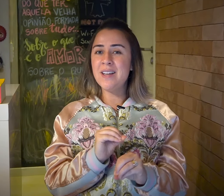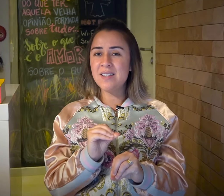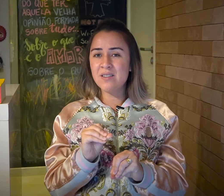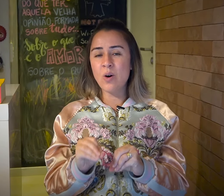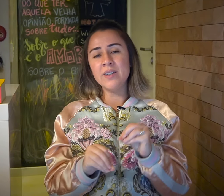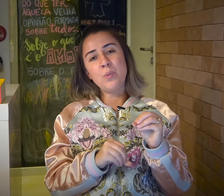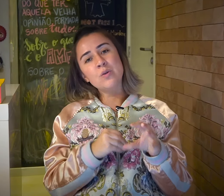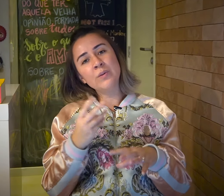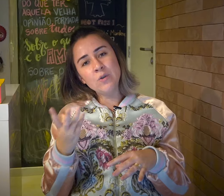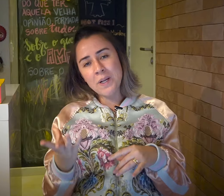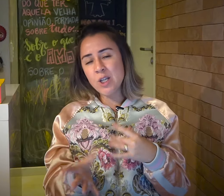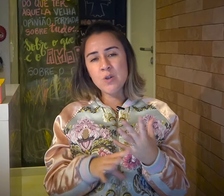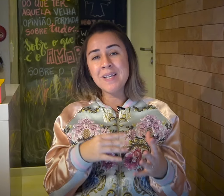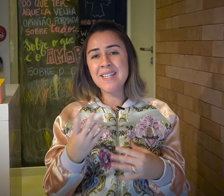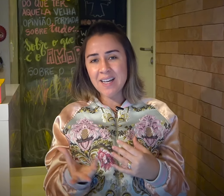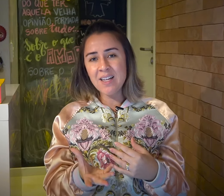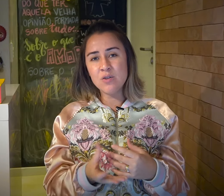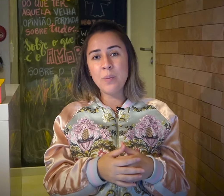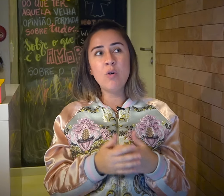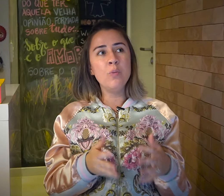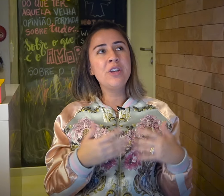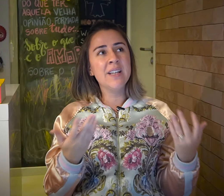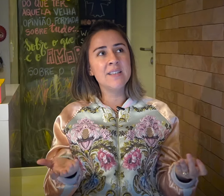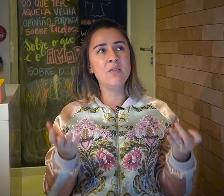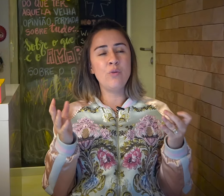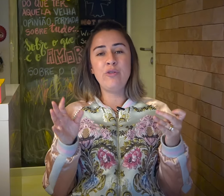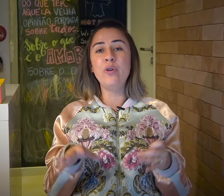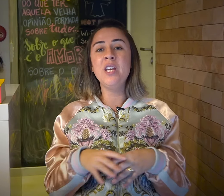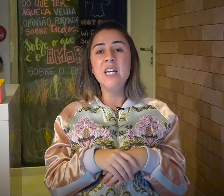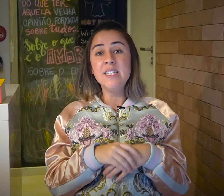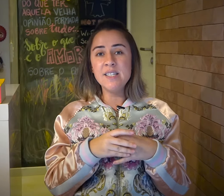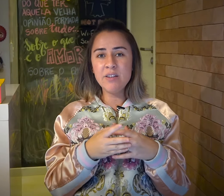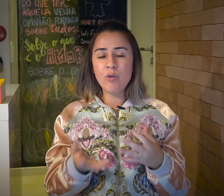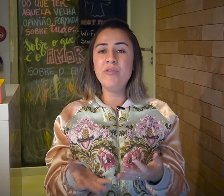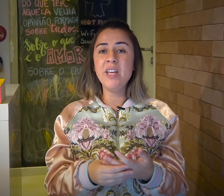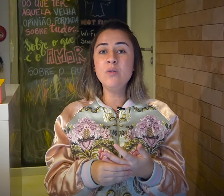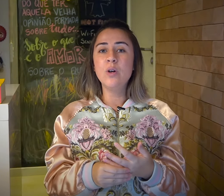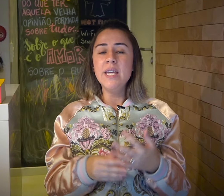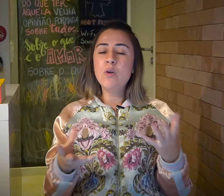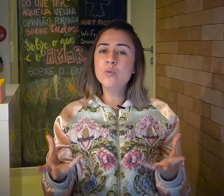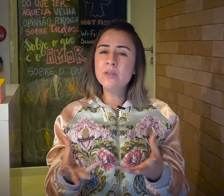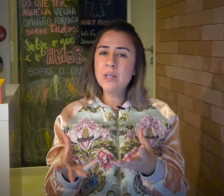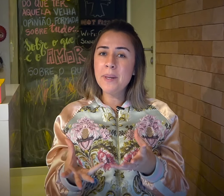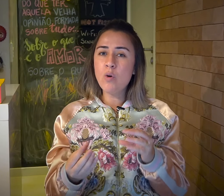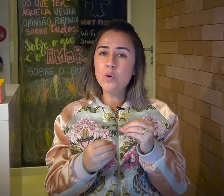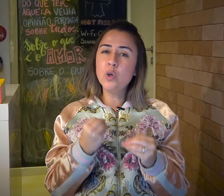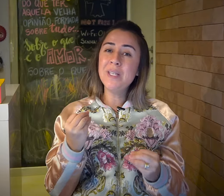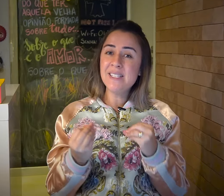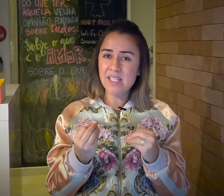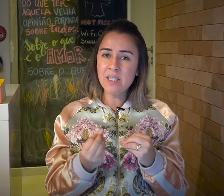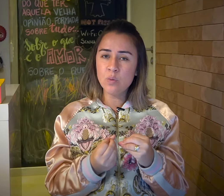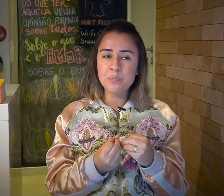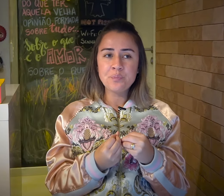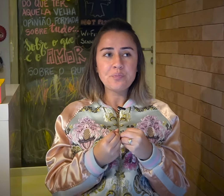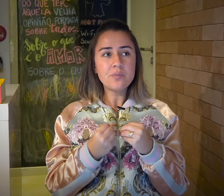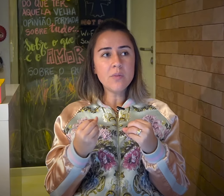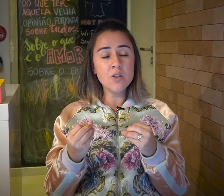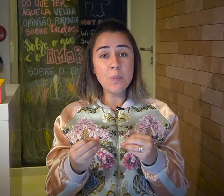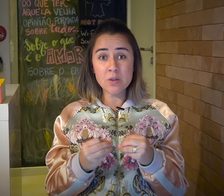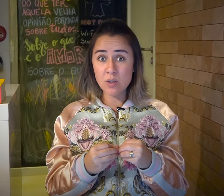dessa história, depois contando pra gente mais detalhes sobre como que Lexington foi se desenvolvendo e contando também como que o ensino de pessoas